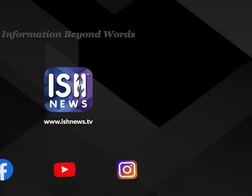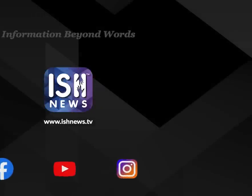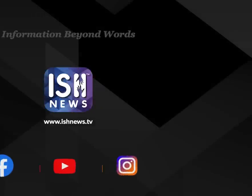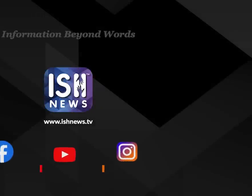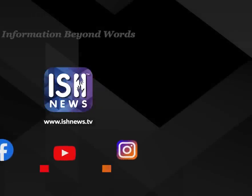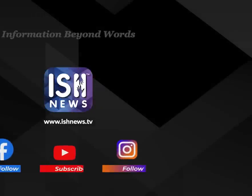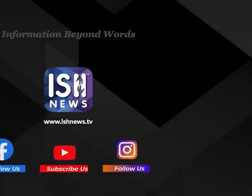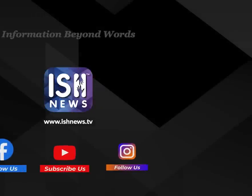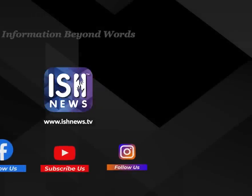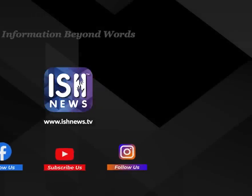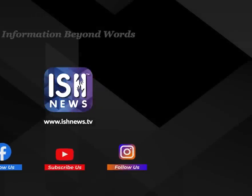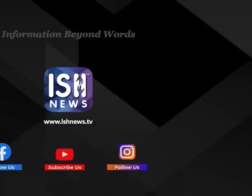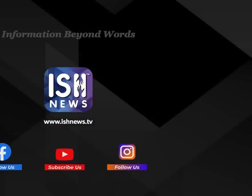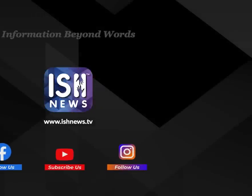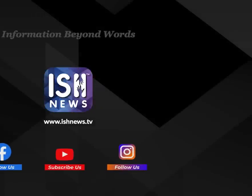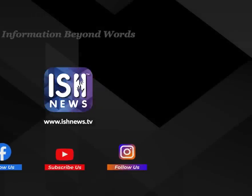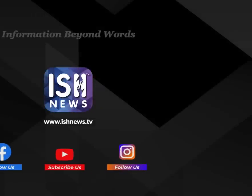झालते है